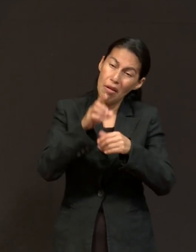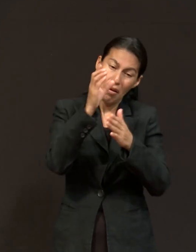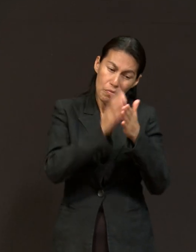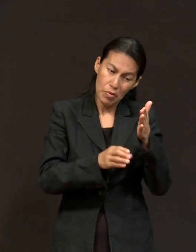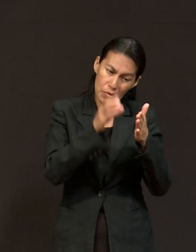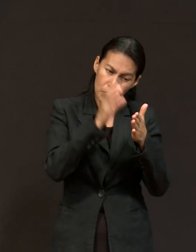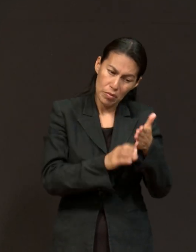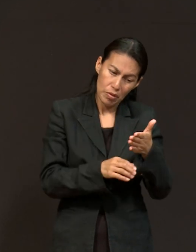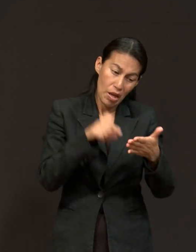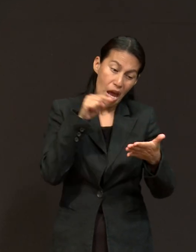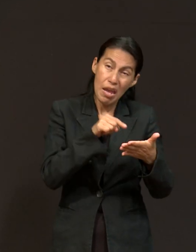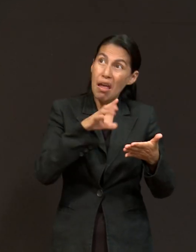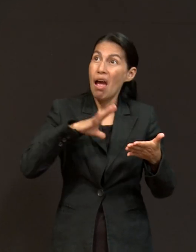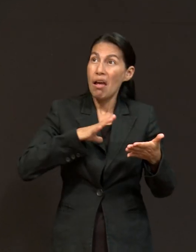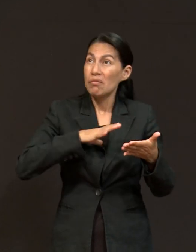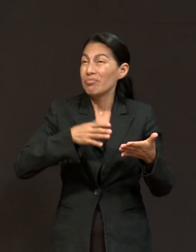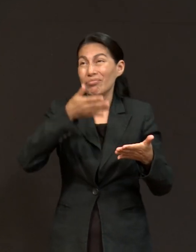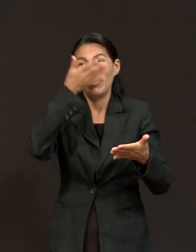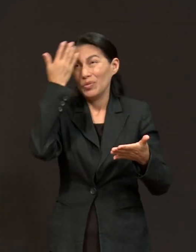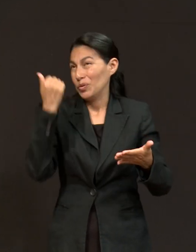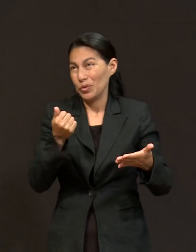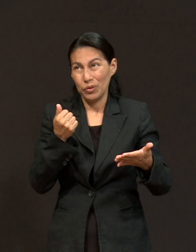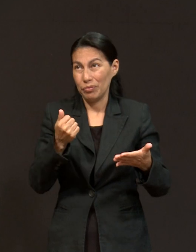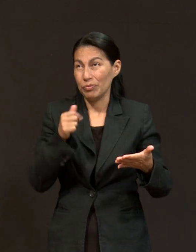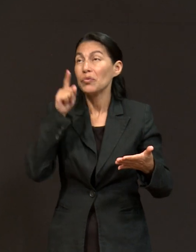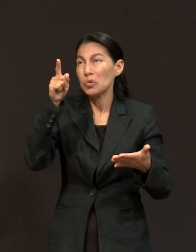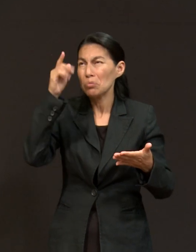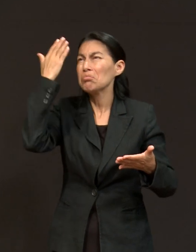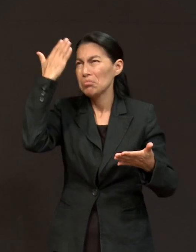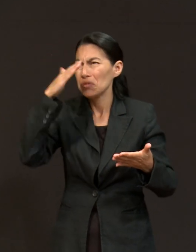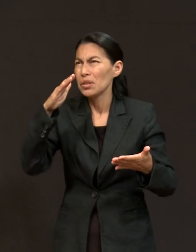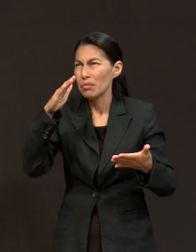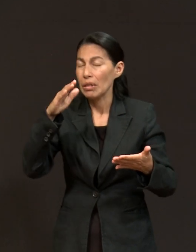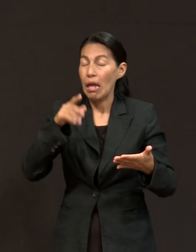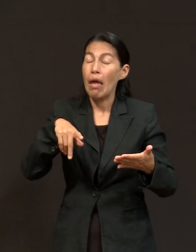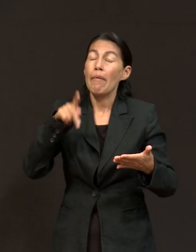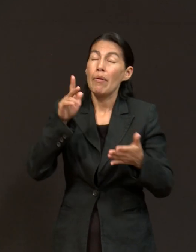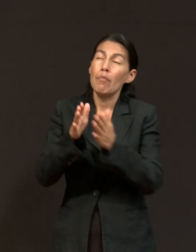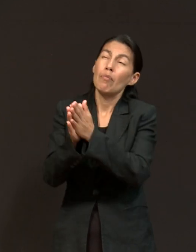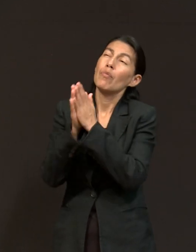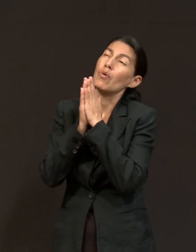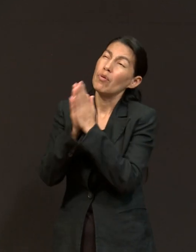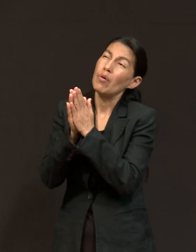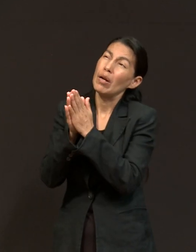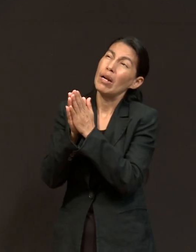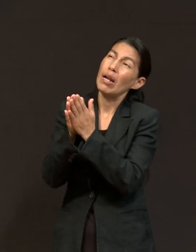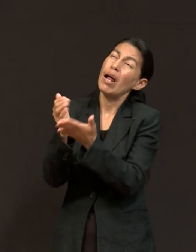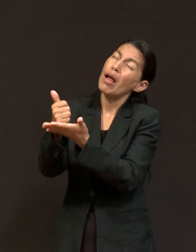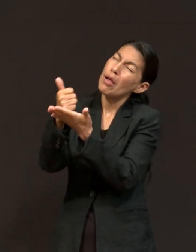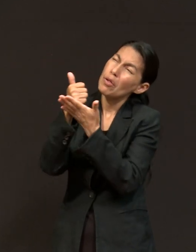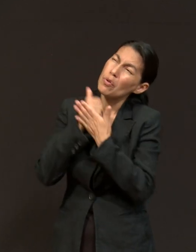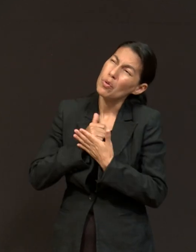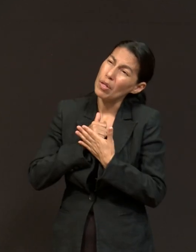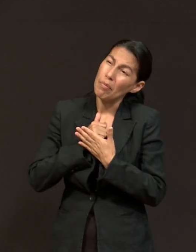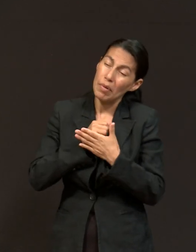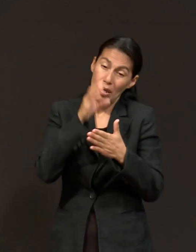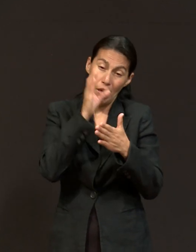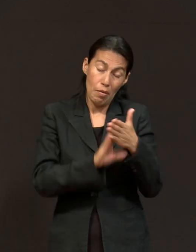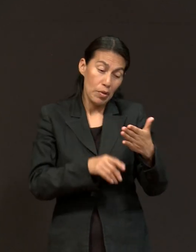y yo no sé qué va a venir en el día, pero tú sí sabes, entonces, ayúdame, prepárame, que lo que yo lea en